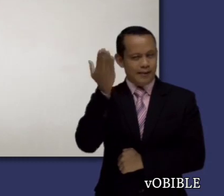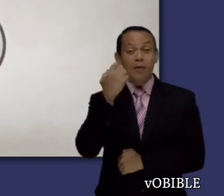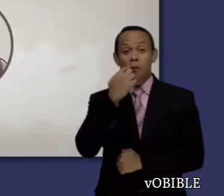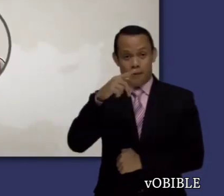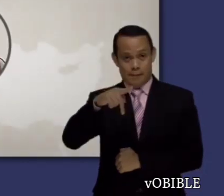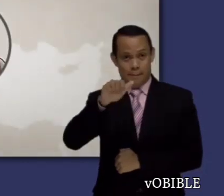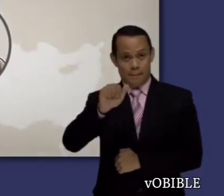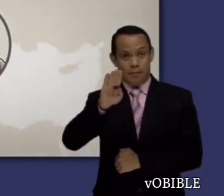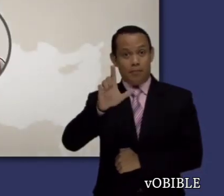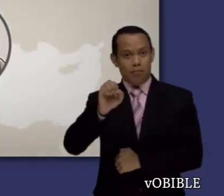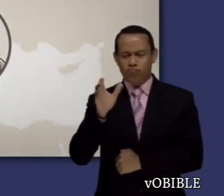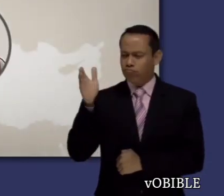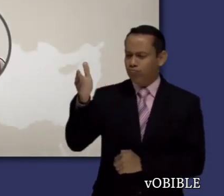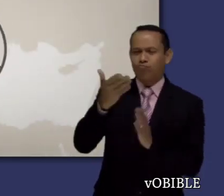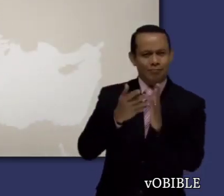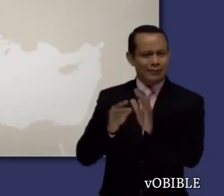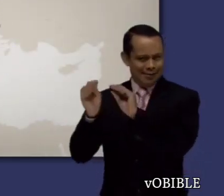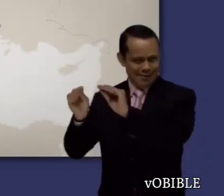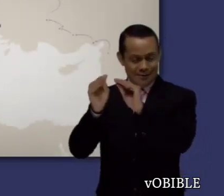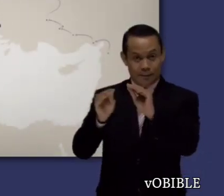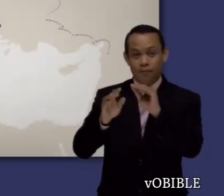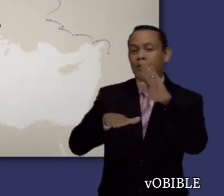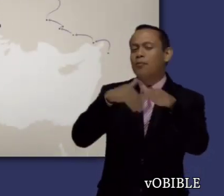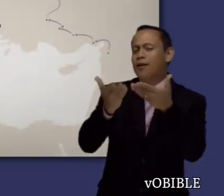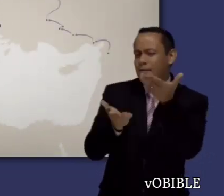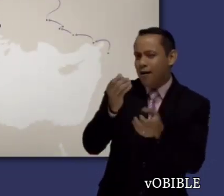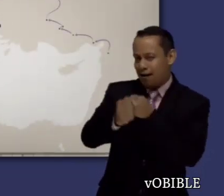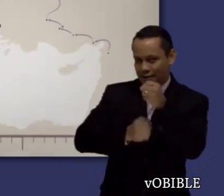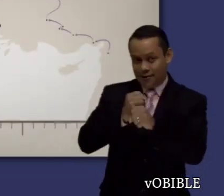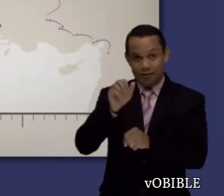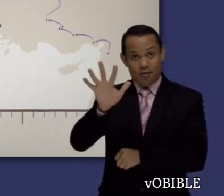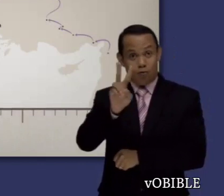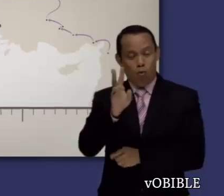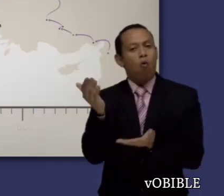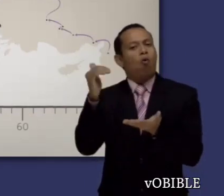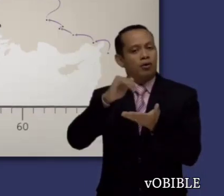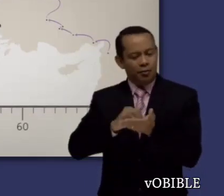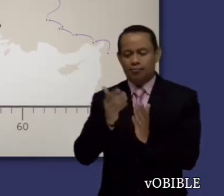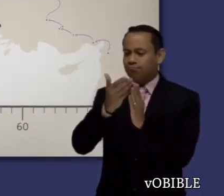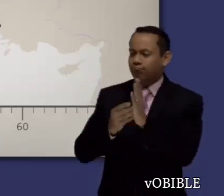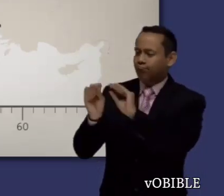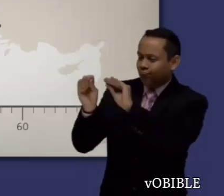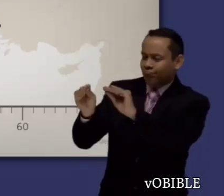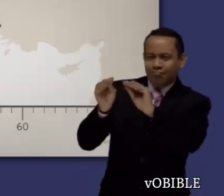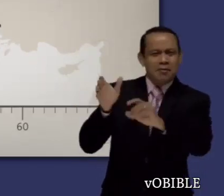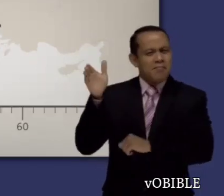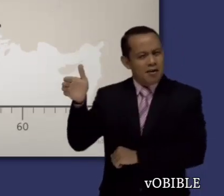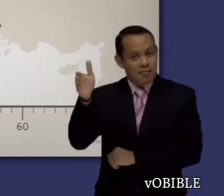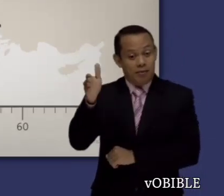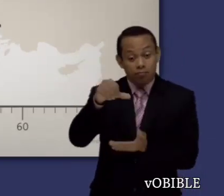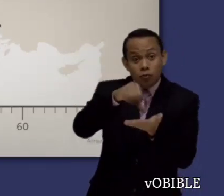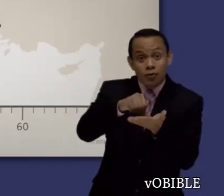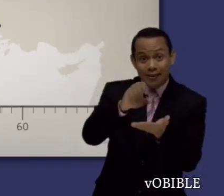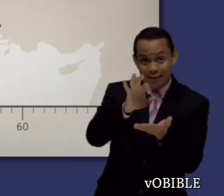El apóstol Pablo visitó por primera vez la ciudad portuaria de Éfeso en su segundo viaje misional hacia el año 52, y